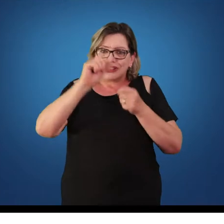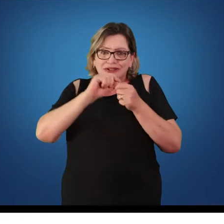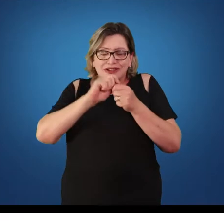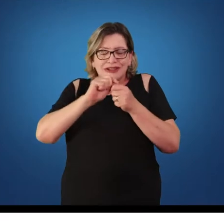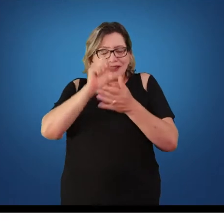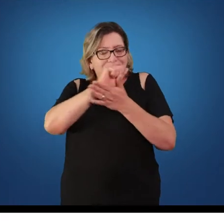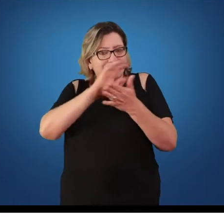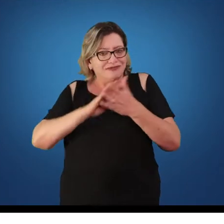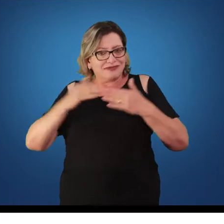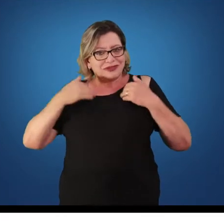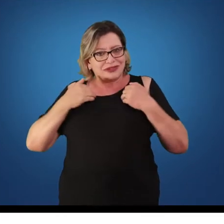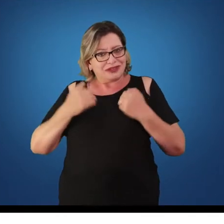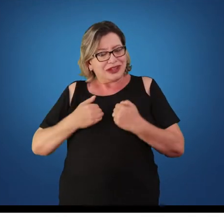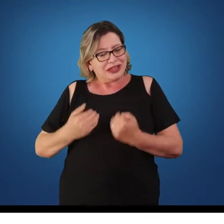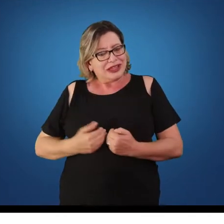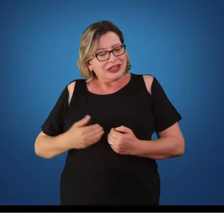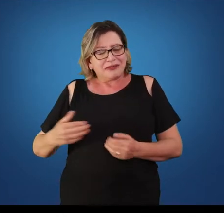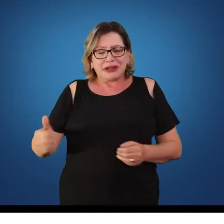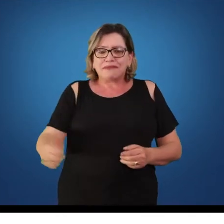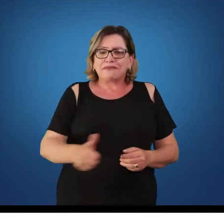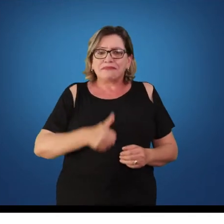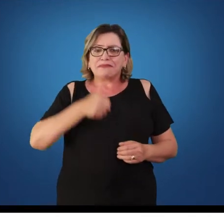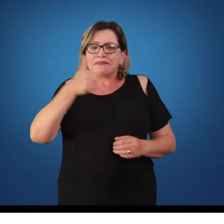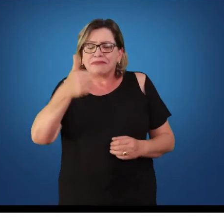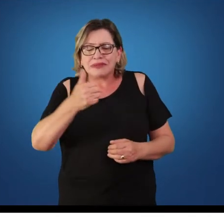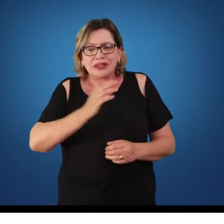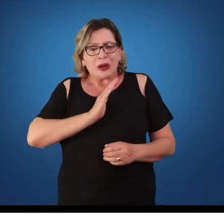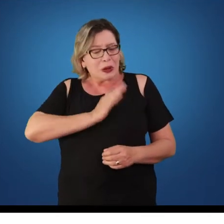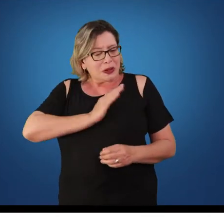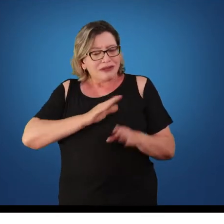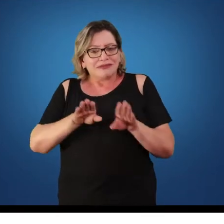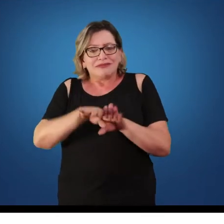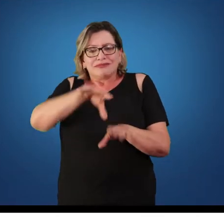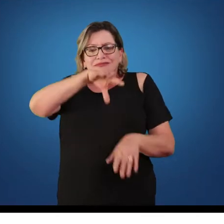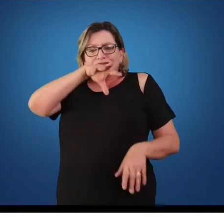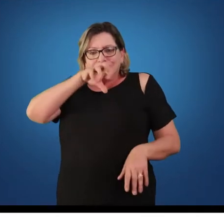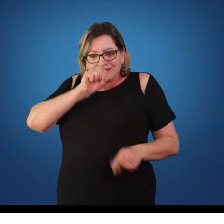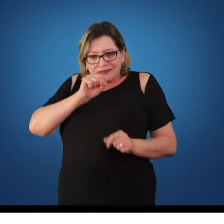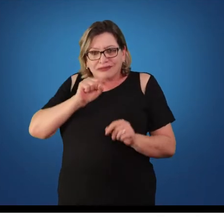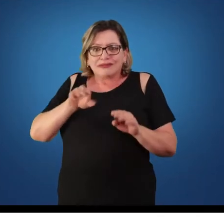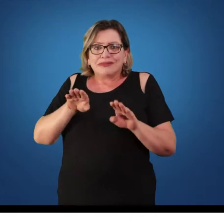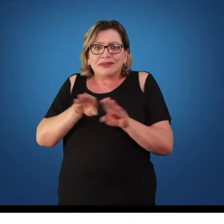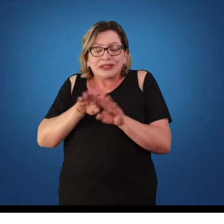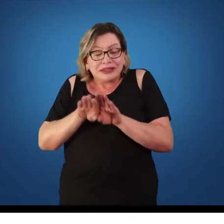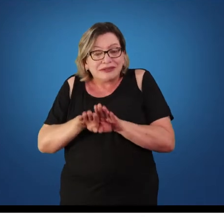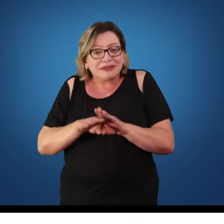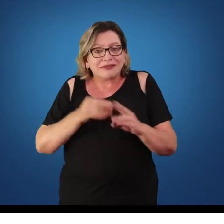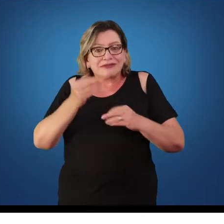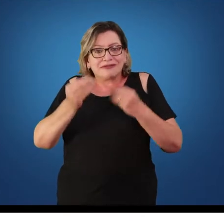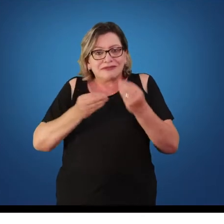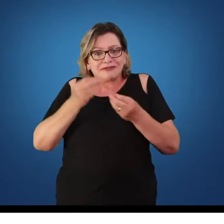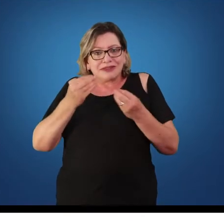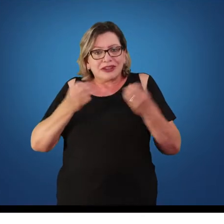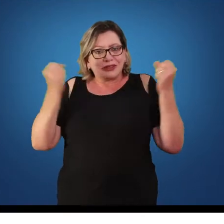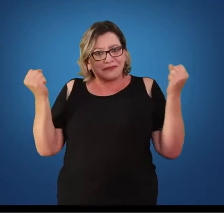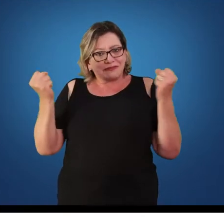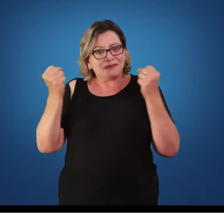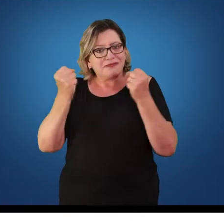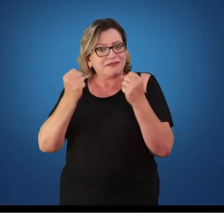que melhorasse a sua condição cardiorrespiratória e ao mesmo tempo desse para você uma melhor